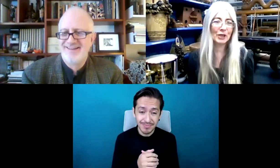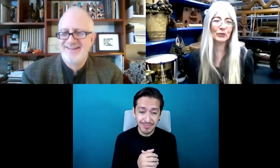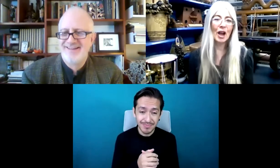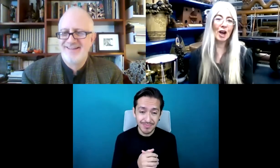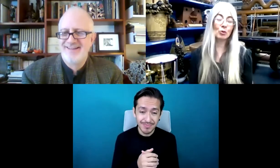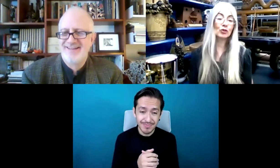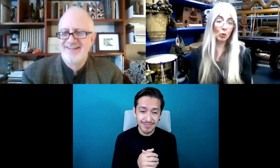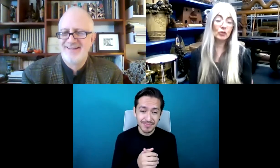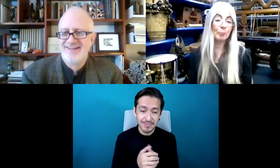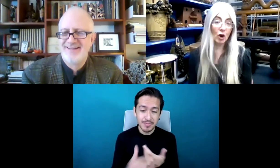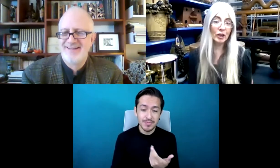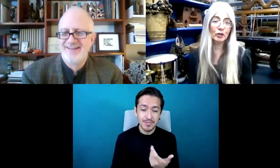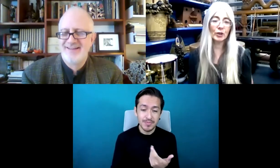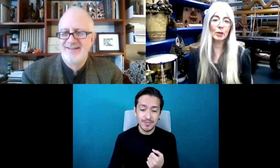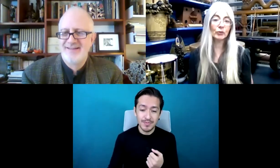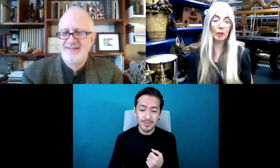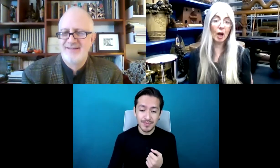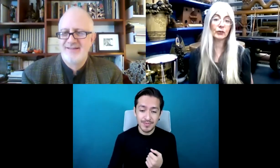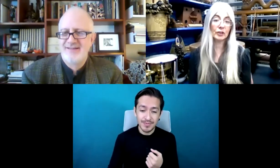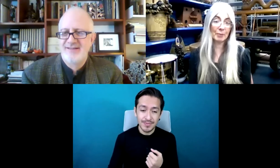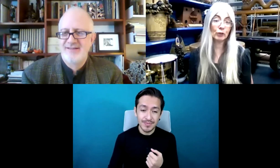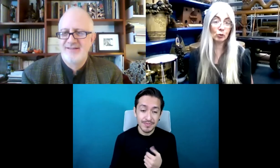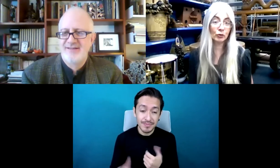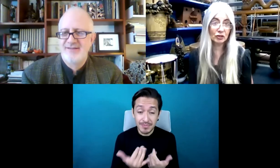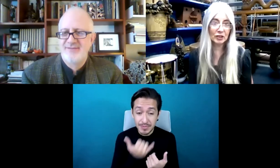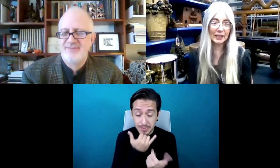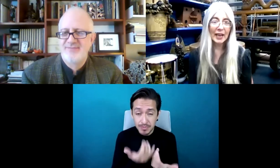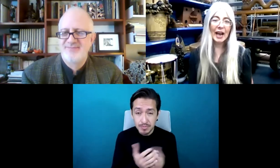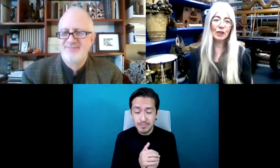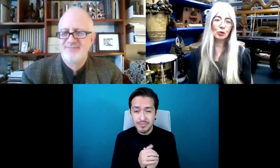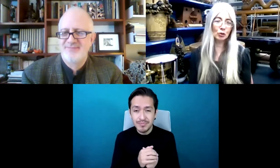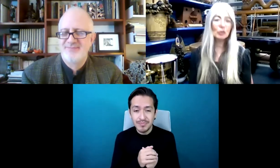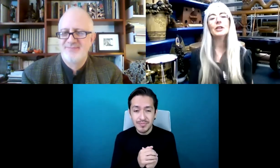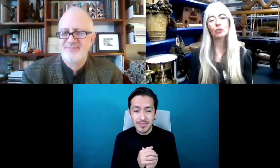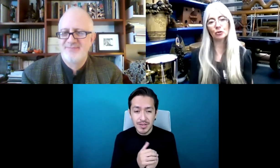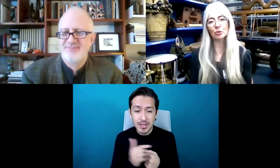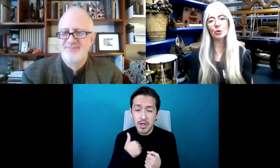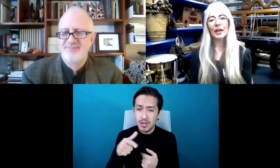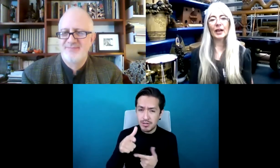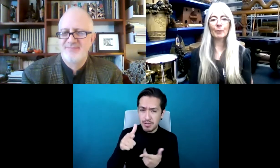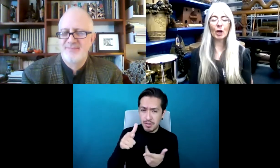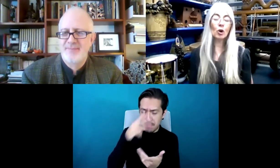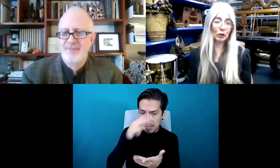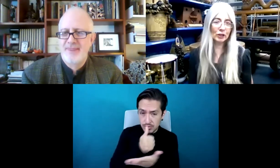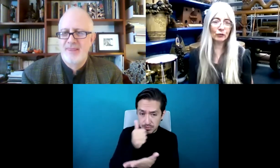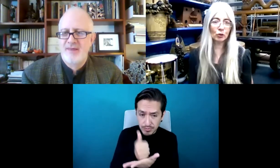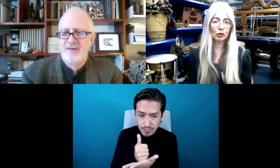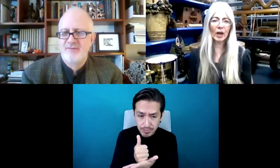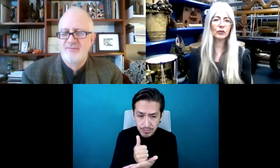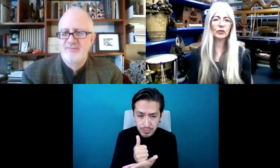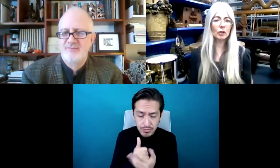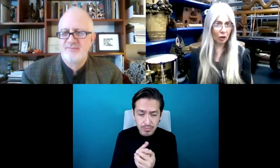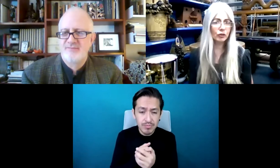Lo siento, Benjamin, por interrumpir, pero quiero decir que quedé tan inspirada en mi último viaje a México